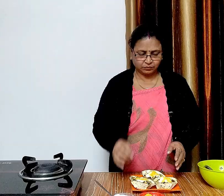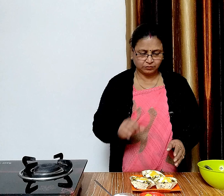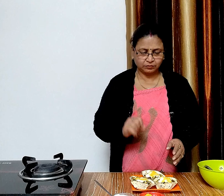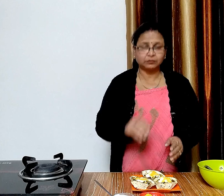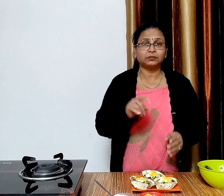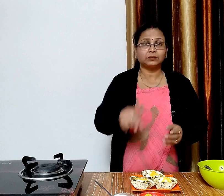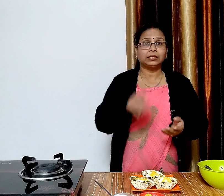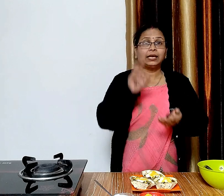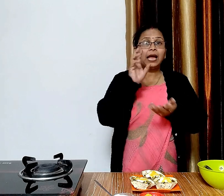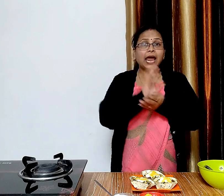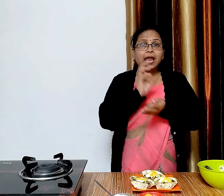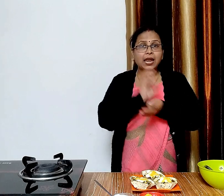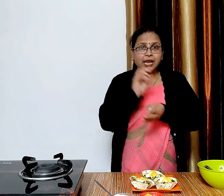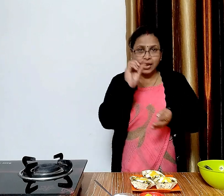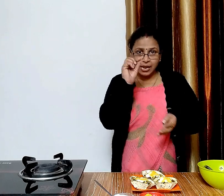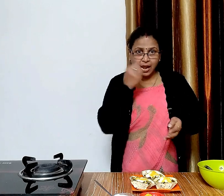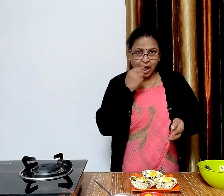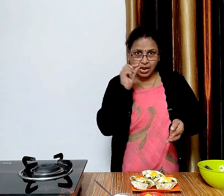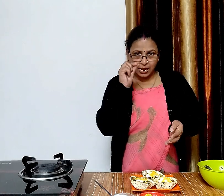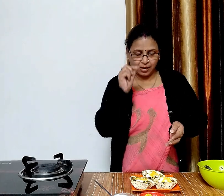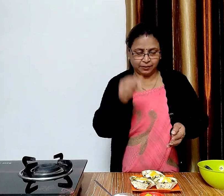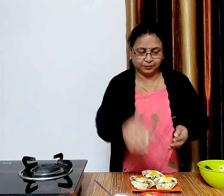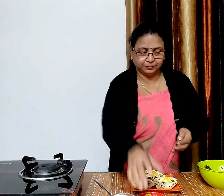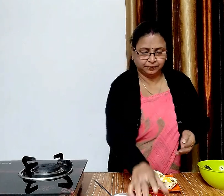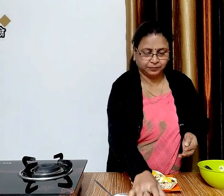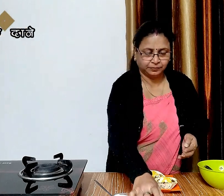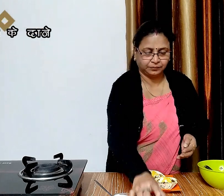और अनार के दानों से पापड़ चाट को गार्णिश कर लेंगे